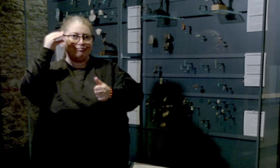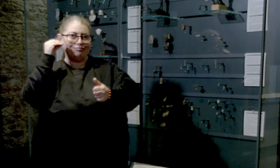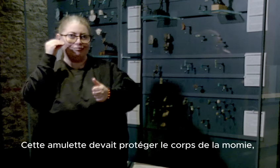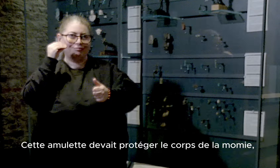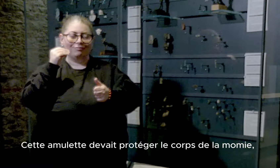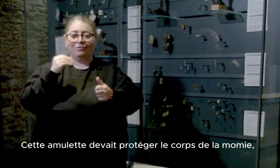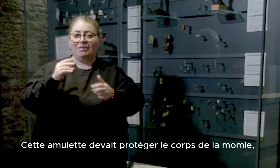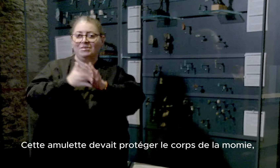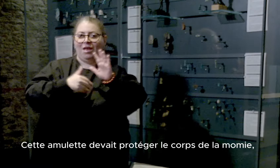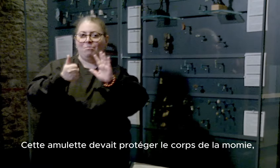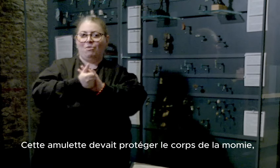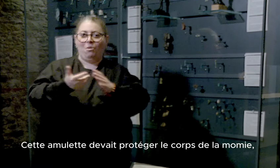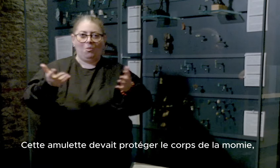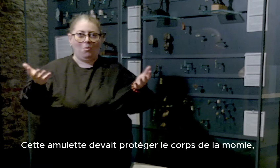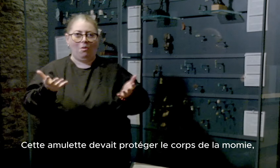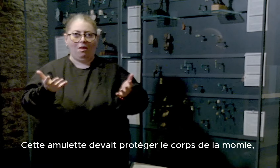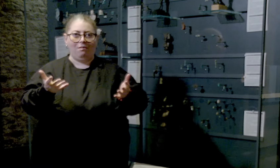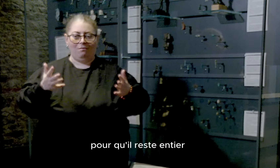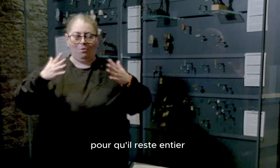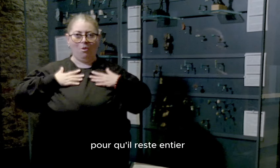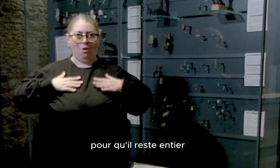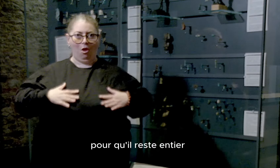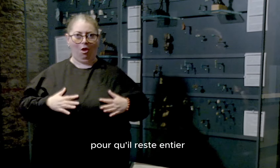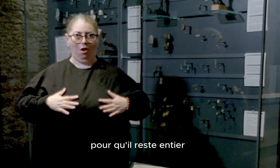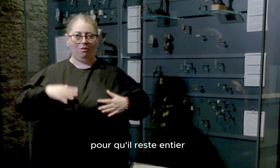Cet amulette devait protéger le corps de la momie pour qu'il reste entier.